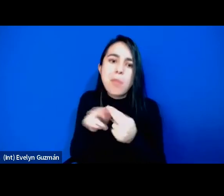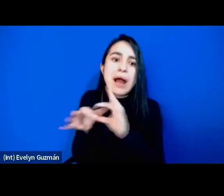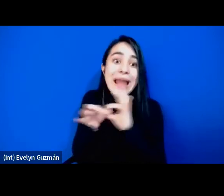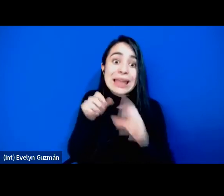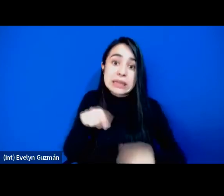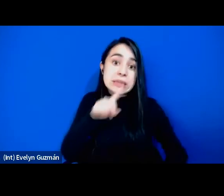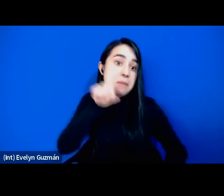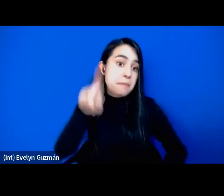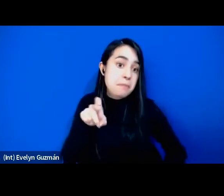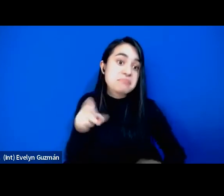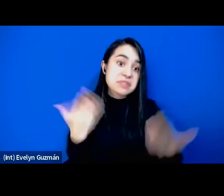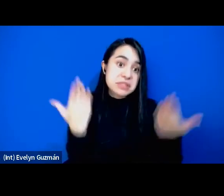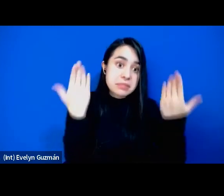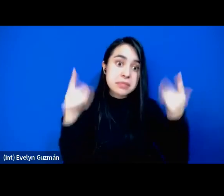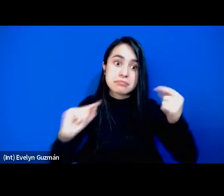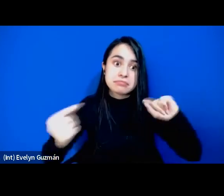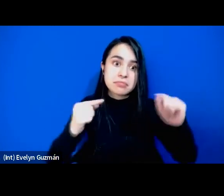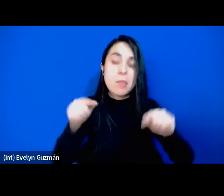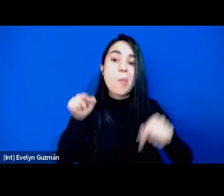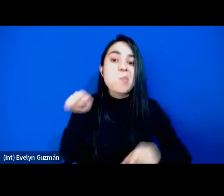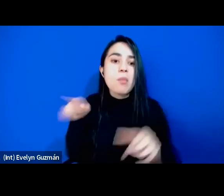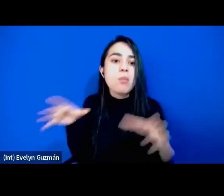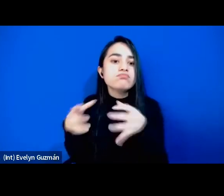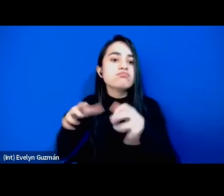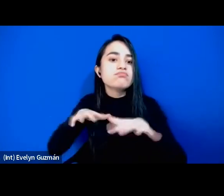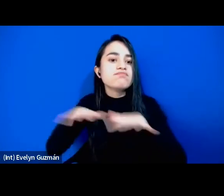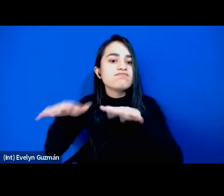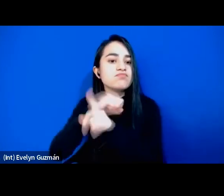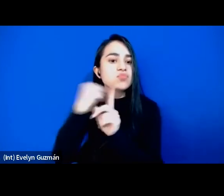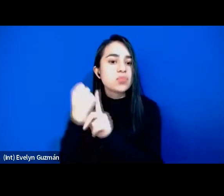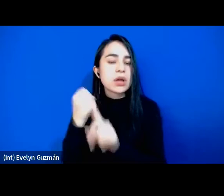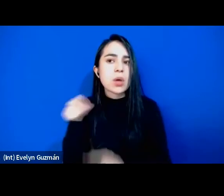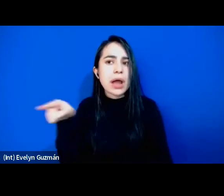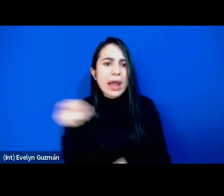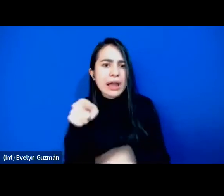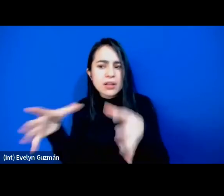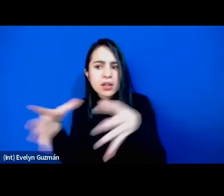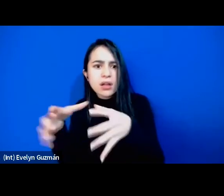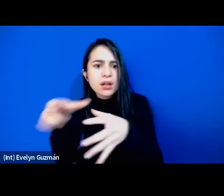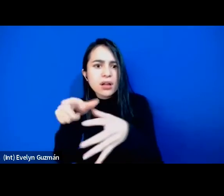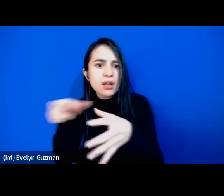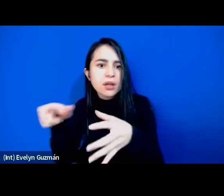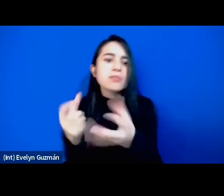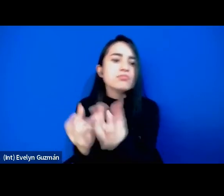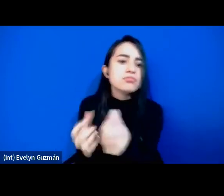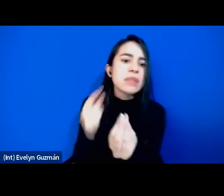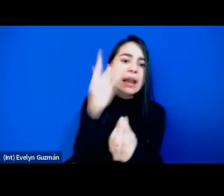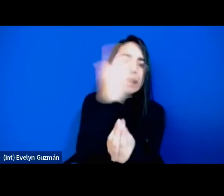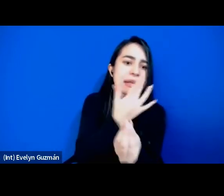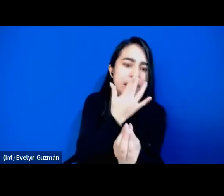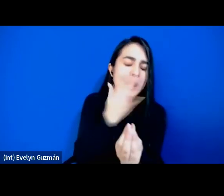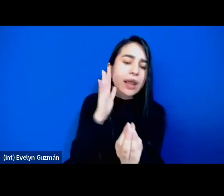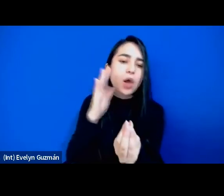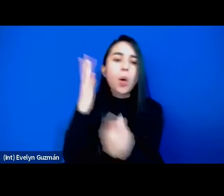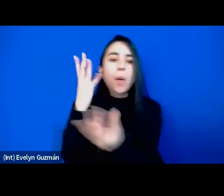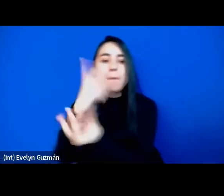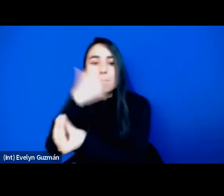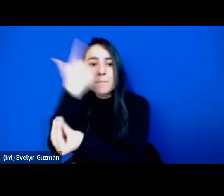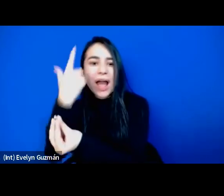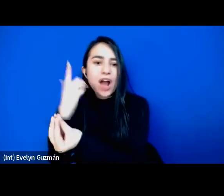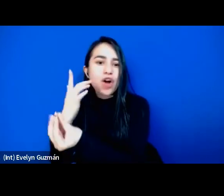con esta movilidad social en esa aceptación por parte de sectores blancos y blancomestizos pero también